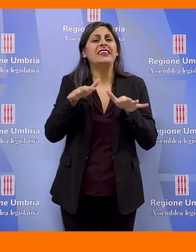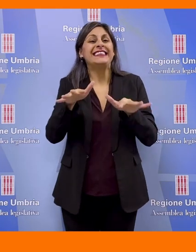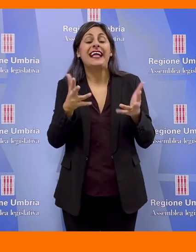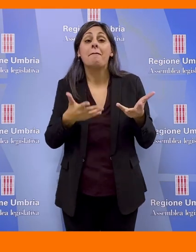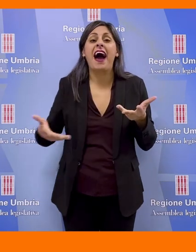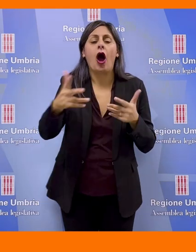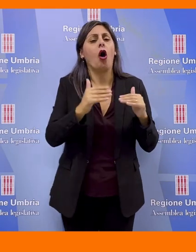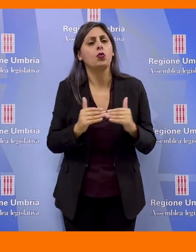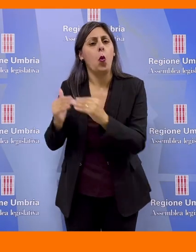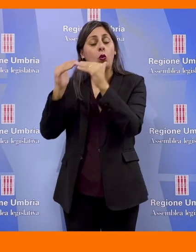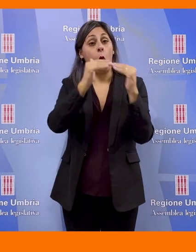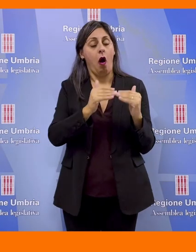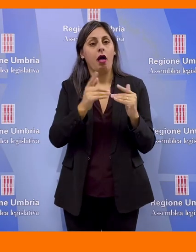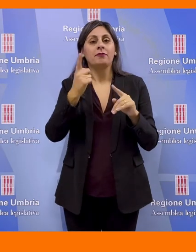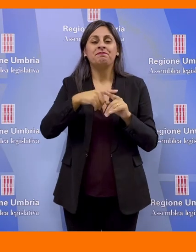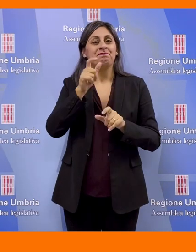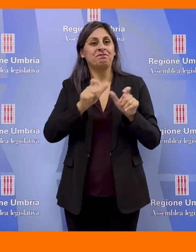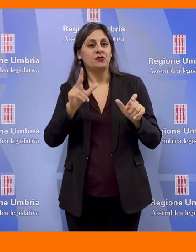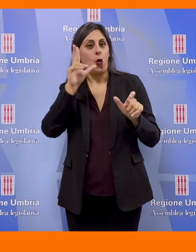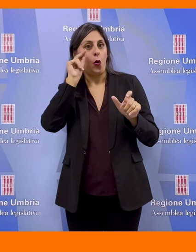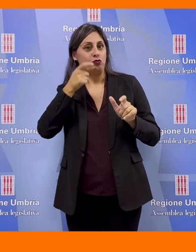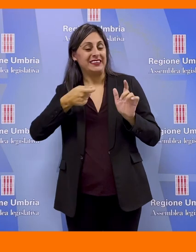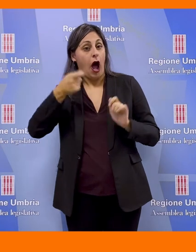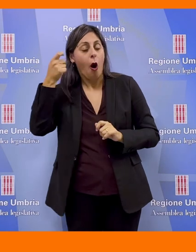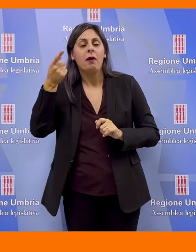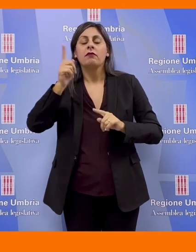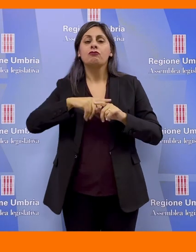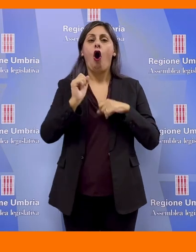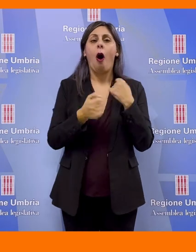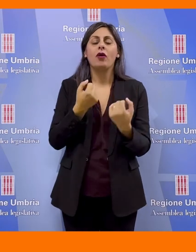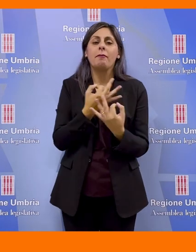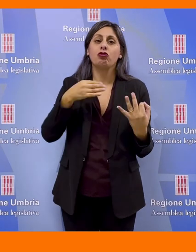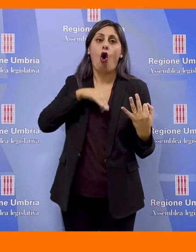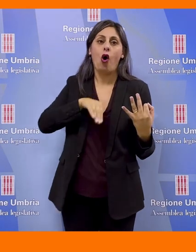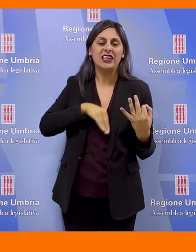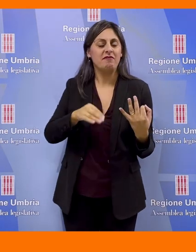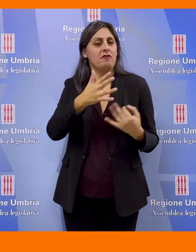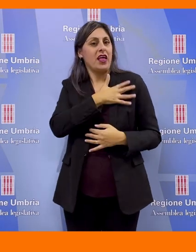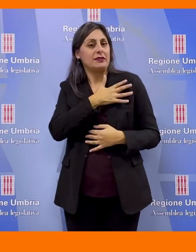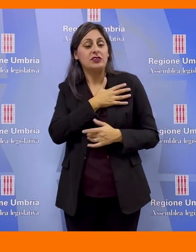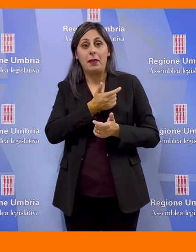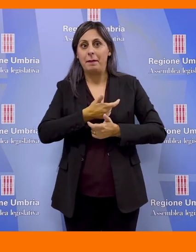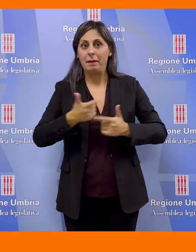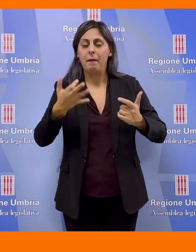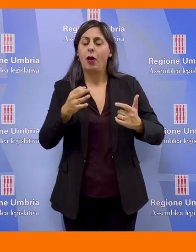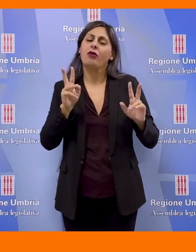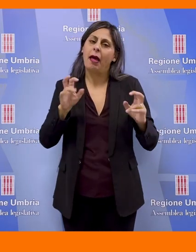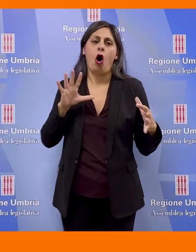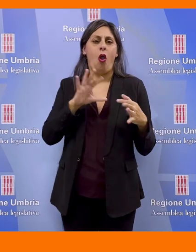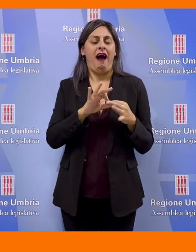modalità dei sistemi di raccolta, aumentare la conoscenza e promuovere l'adozione di comportamenti consapevoli e responsabili in